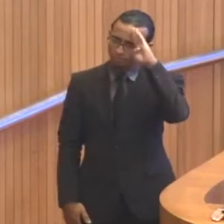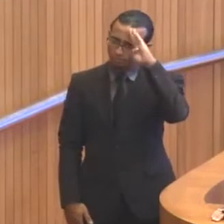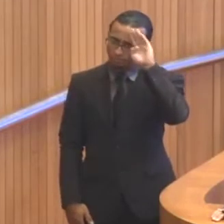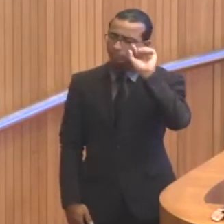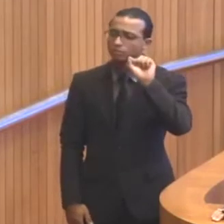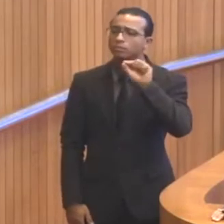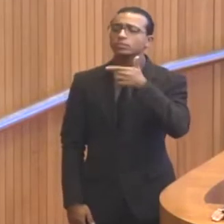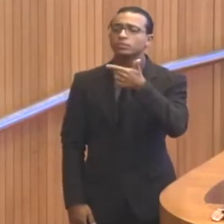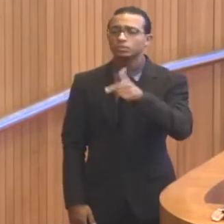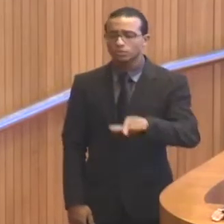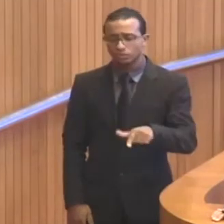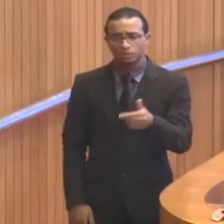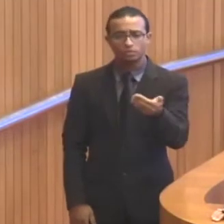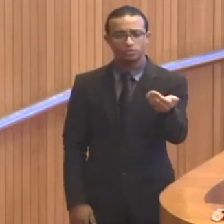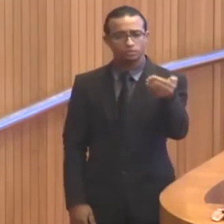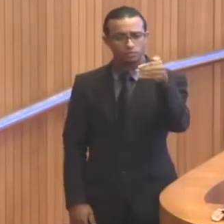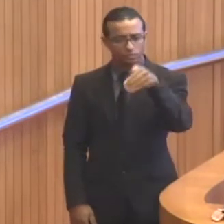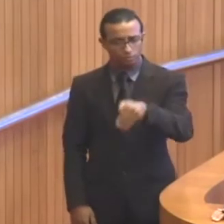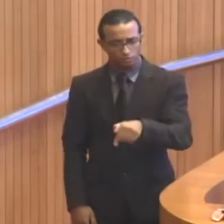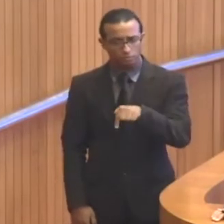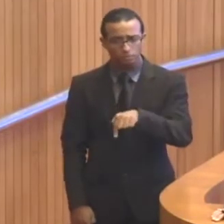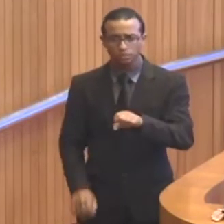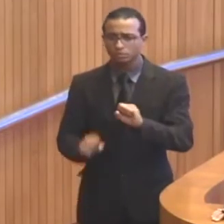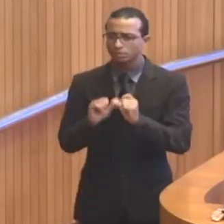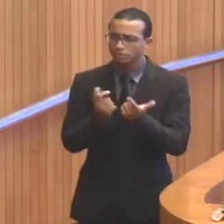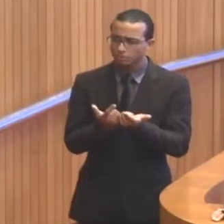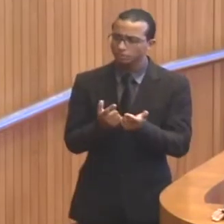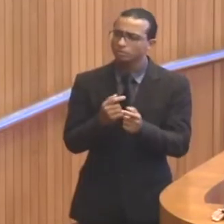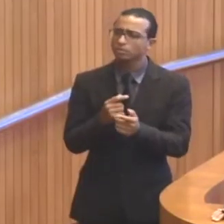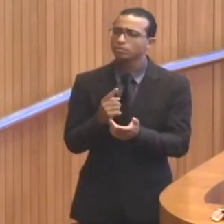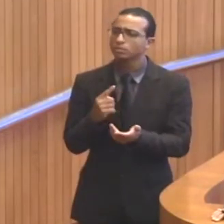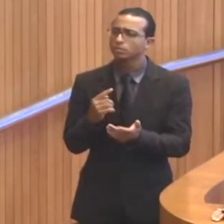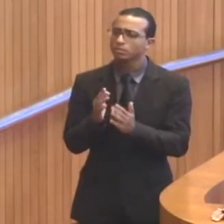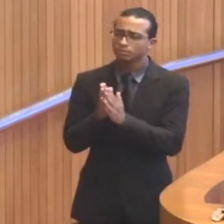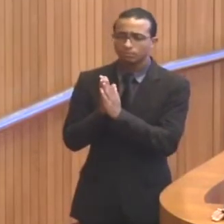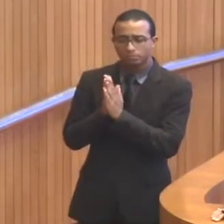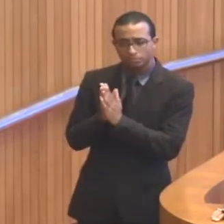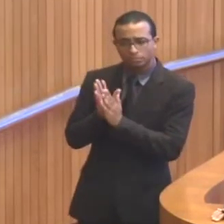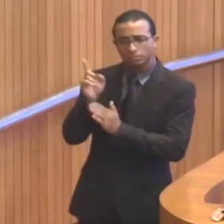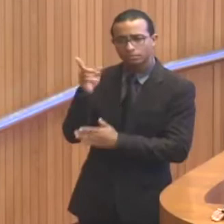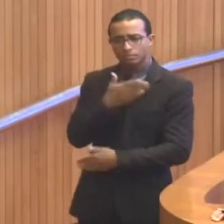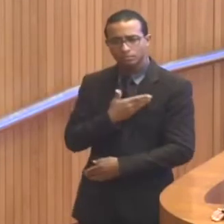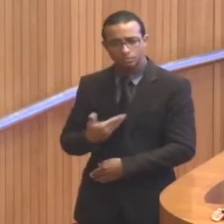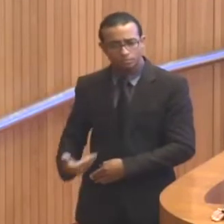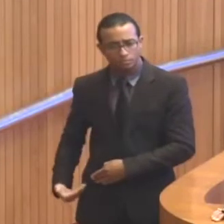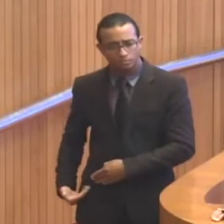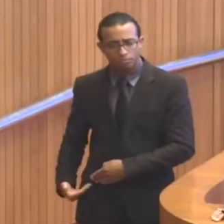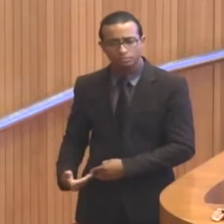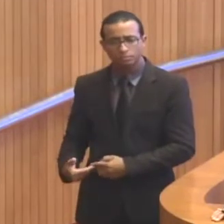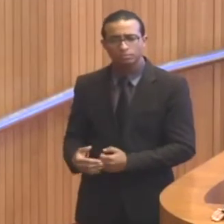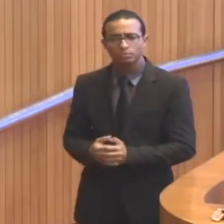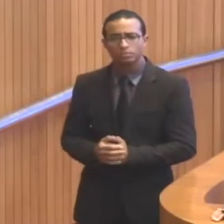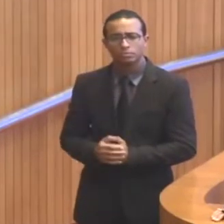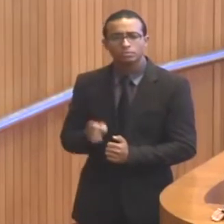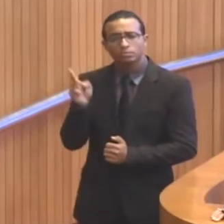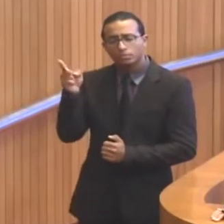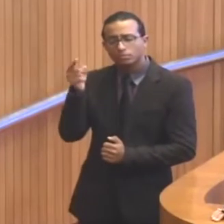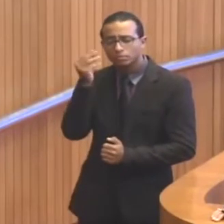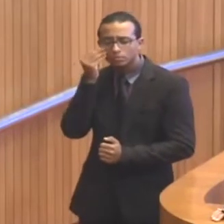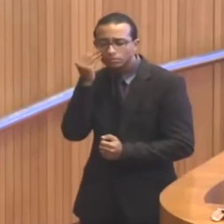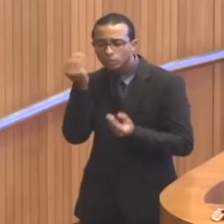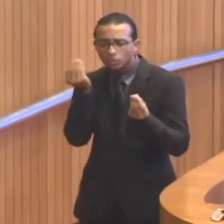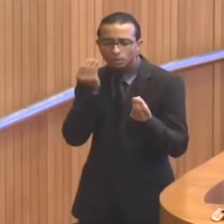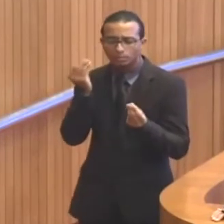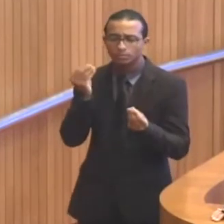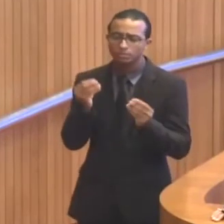que mais uma vez a gente reitera a solicitação ao governo do estado que encontre uma solução